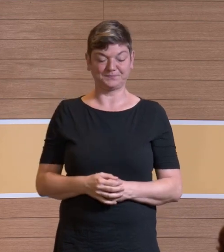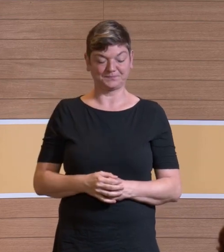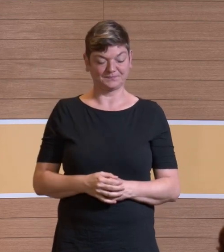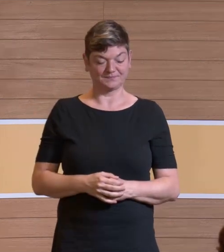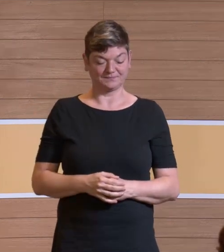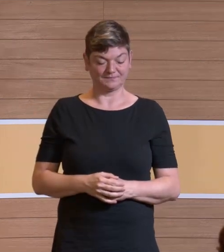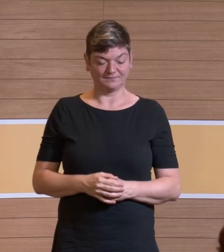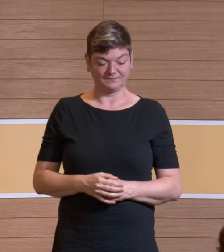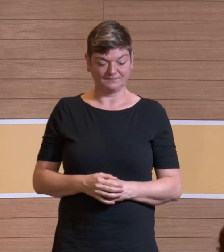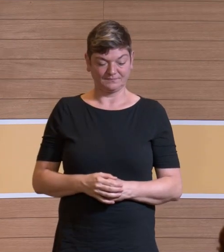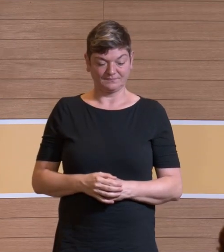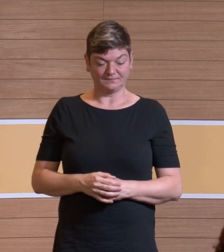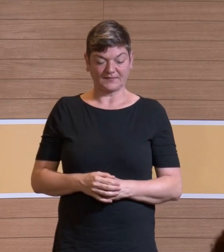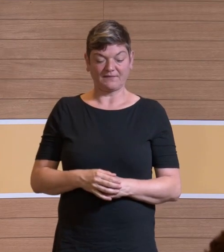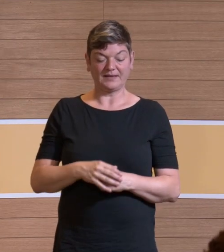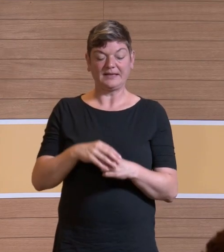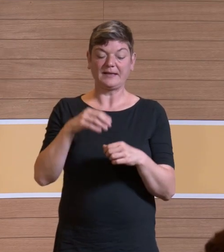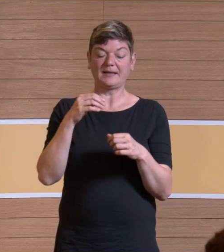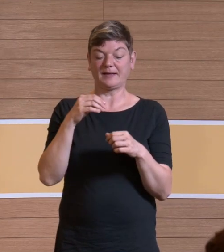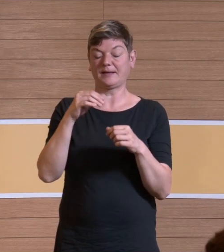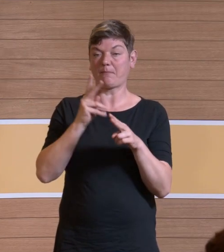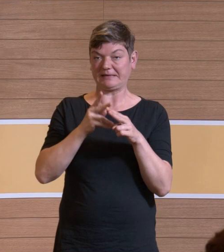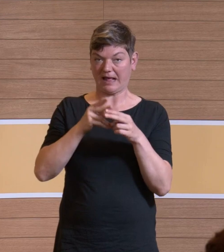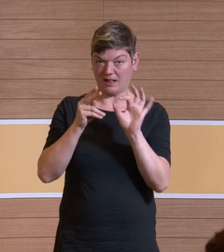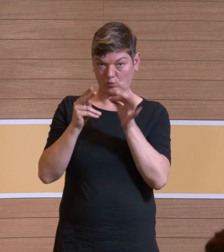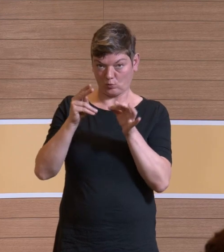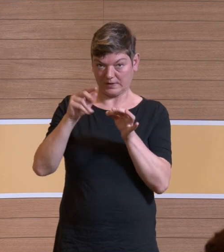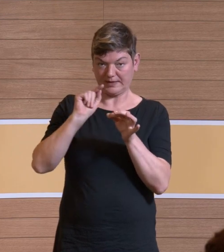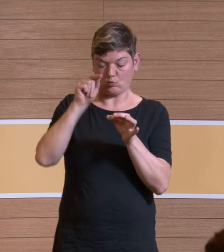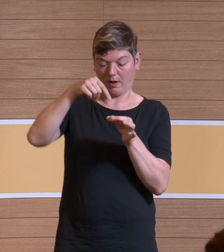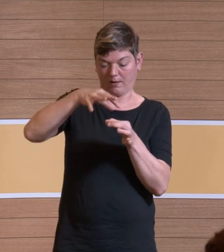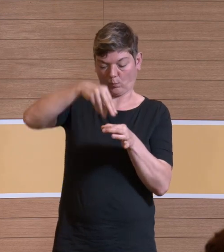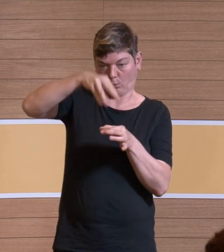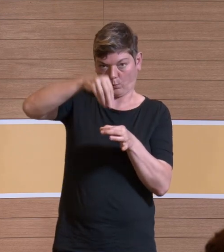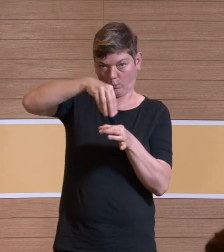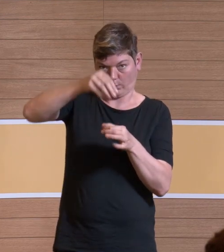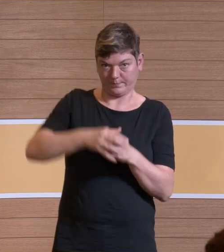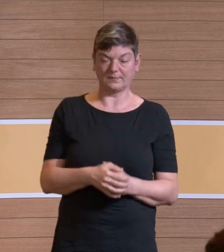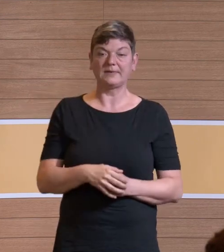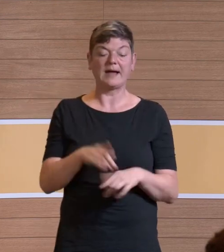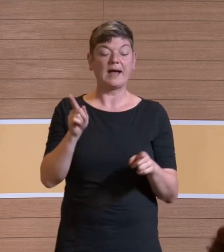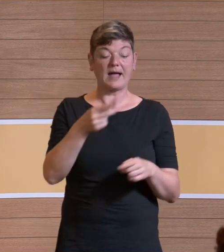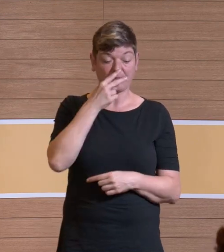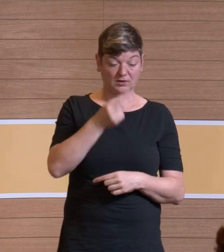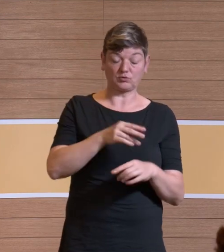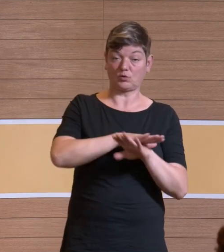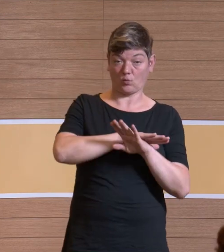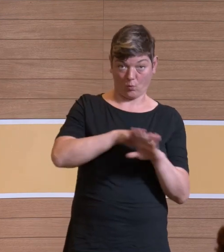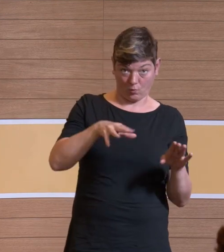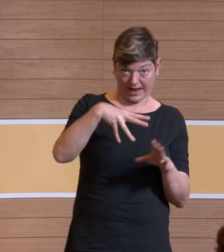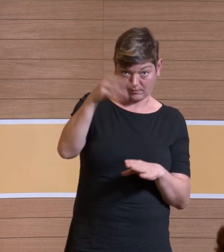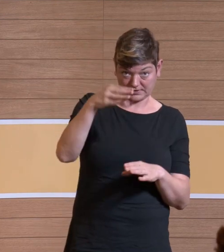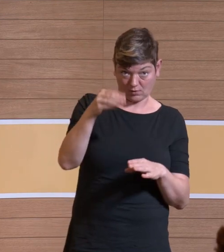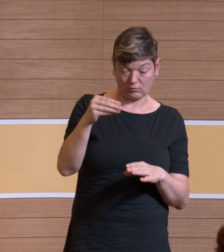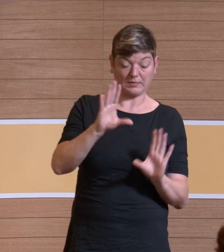kleinen Metallkugel, wird die Luft angesaugt. Und wir haben uns das einmal angeschaut, ohne dass die Absaugung in